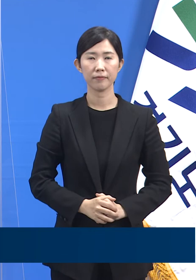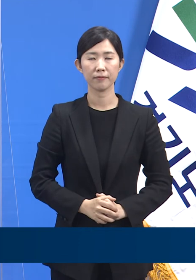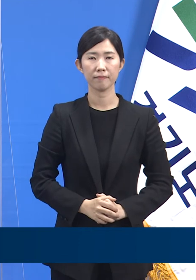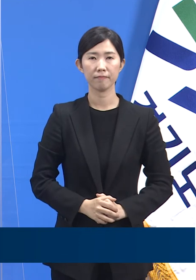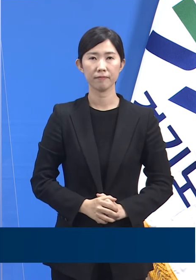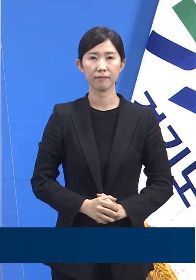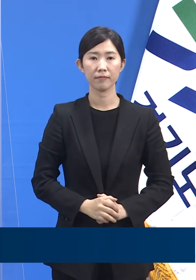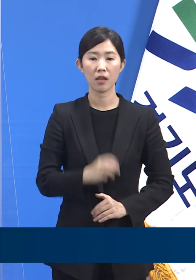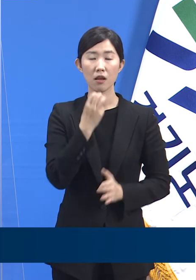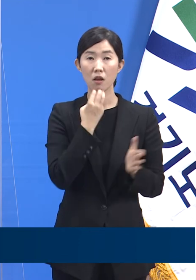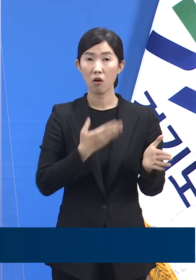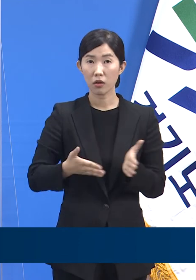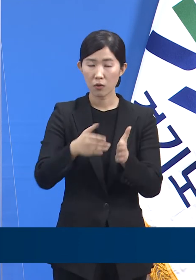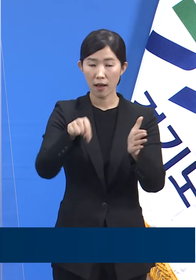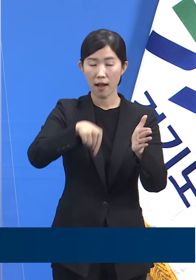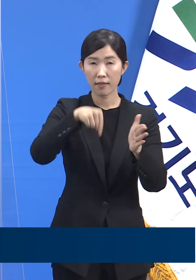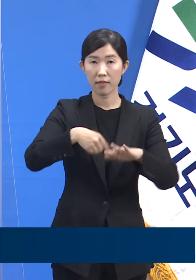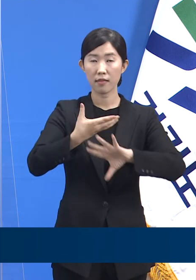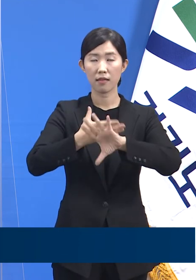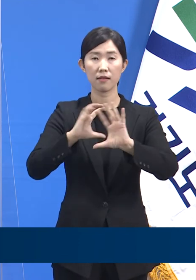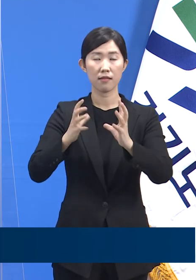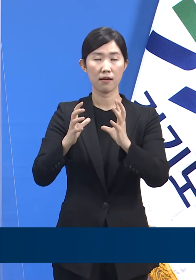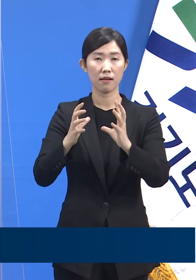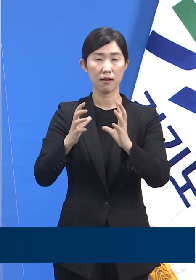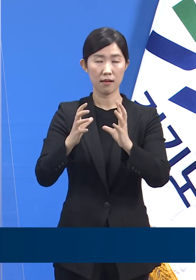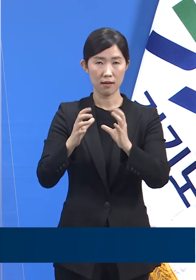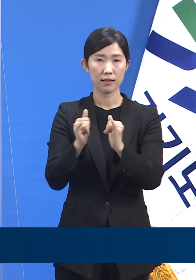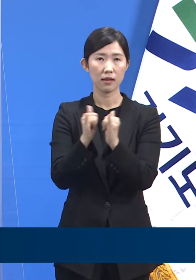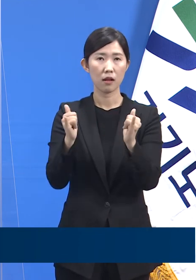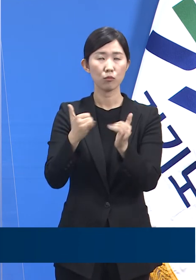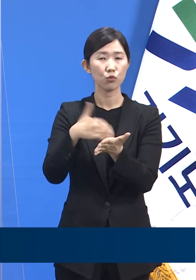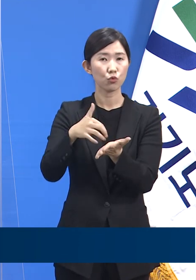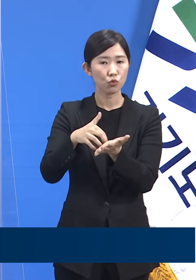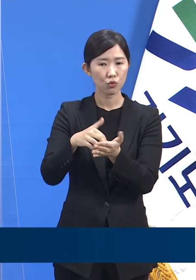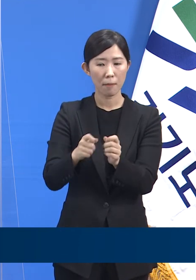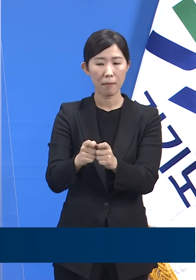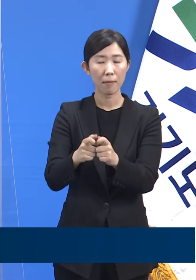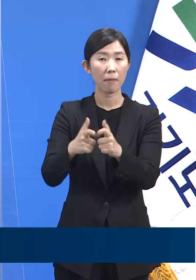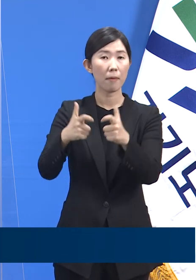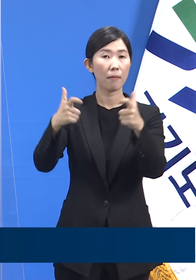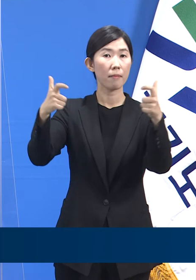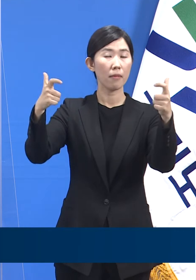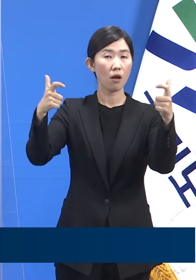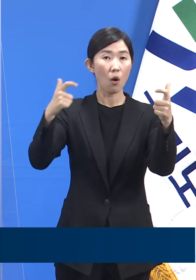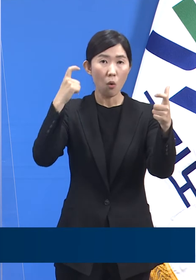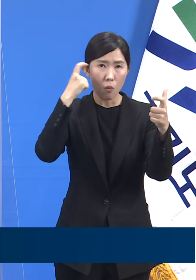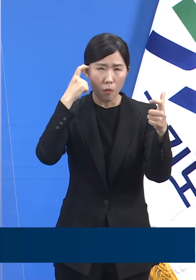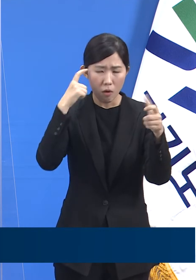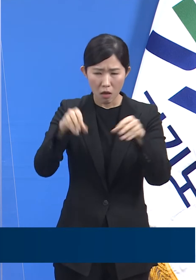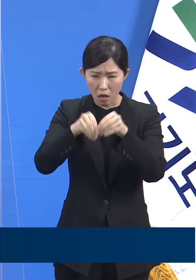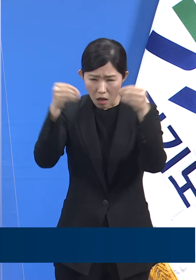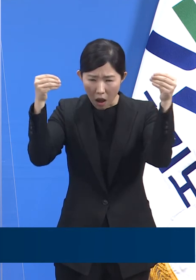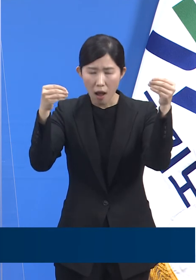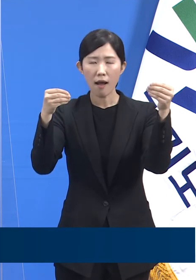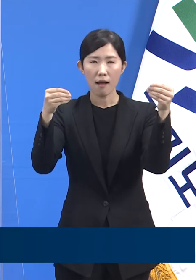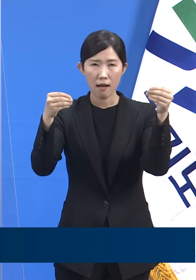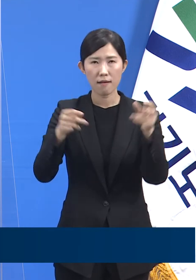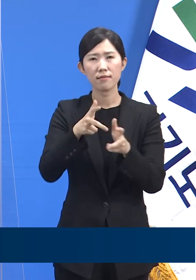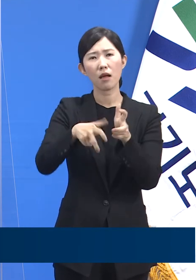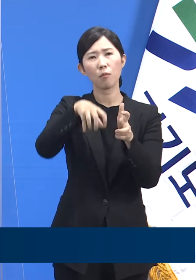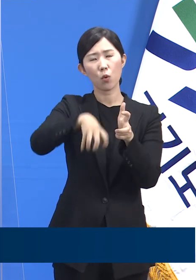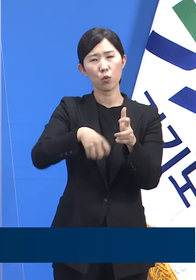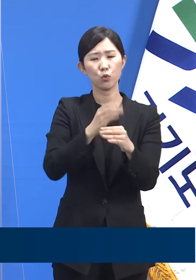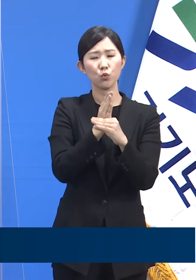경기도의 외국인 확진자 증가 현상의 본질은 중소규모 사업장 방역의 문제입니다.